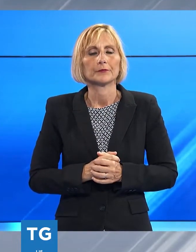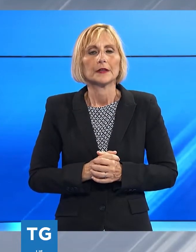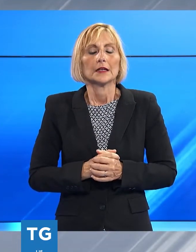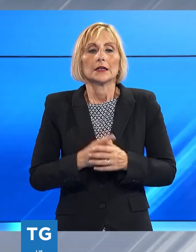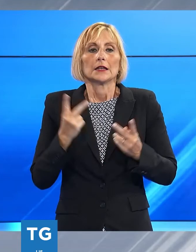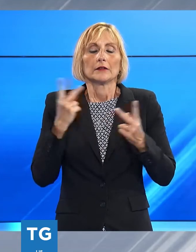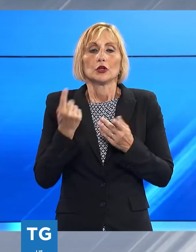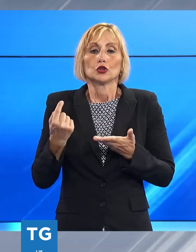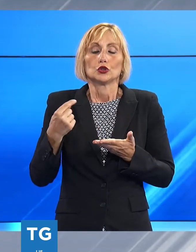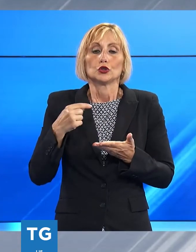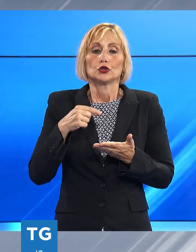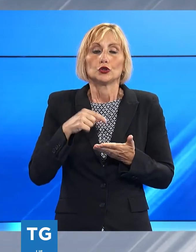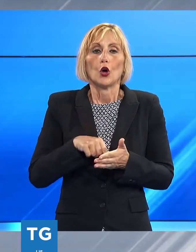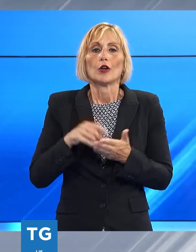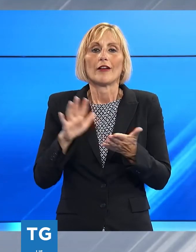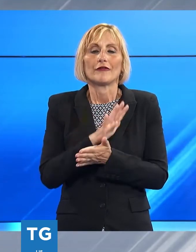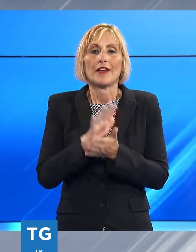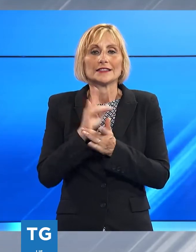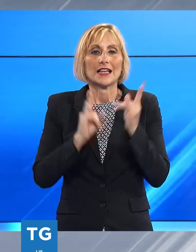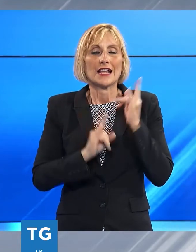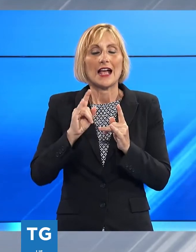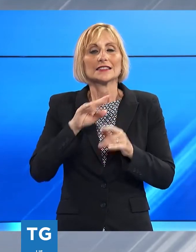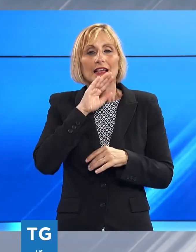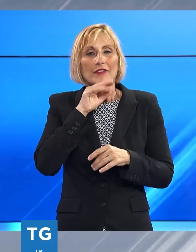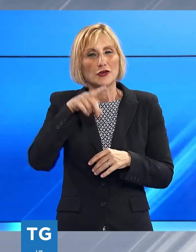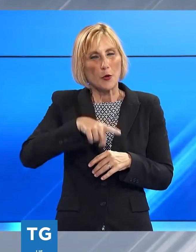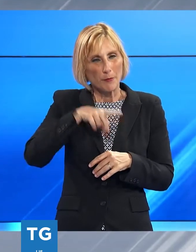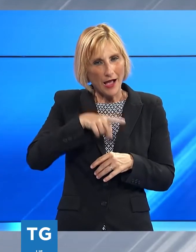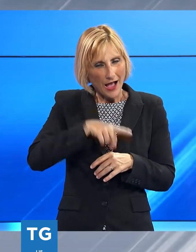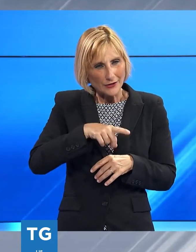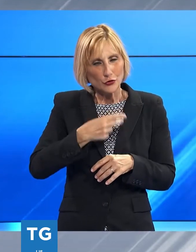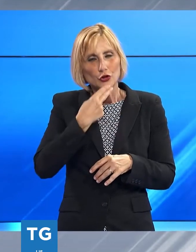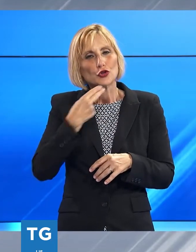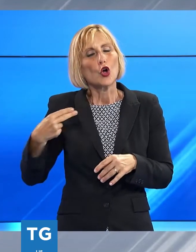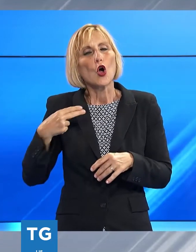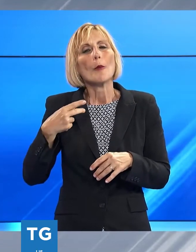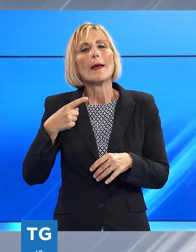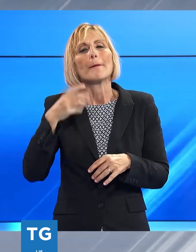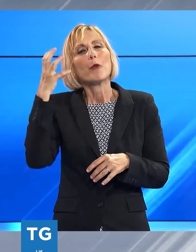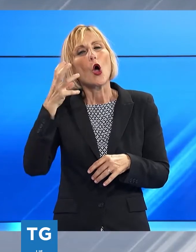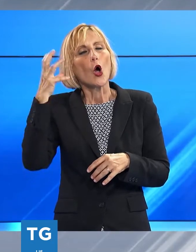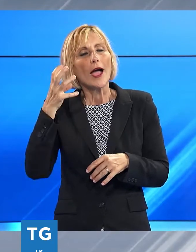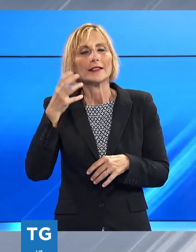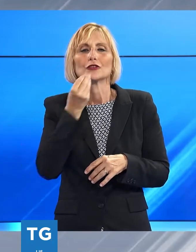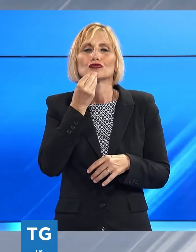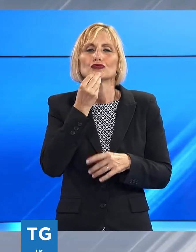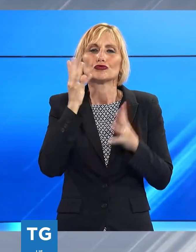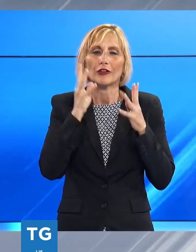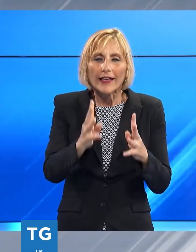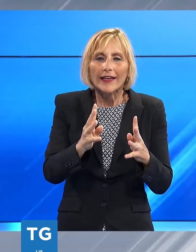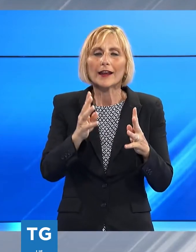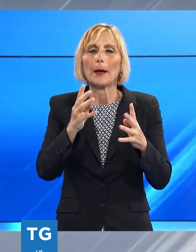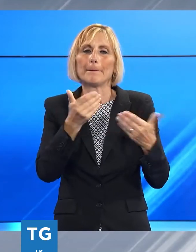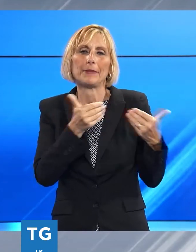pandemia torna la festa paesana a Castelvecchio Pascoli nel nome appunto del poeta Giovanni Pascoli con cena e ballo sotto le stelle